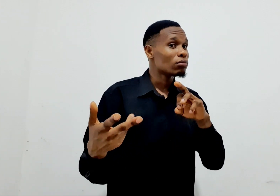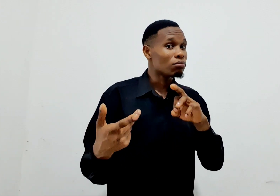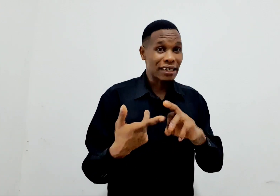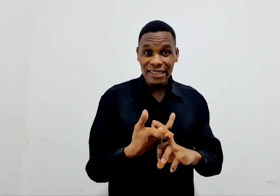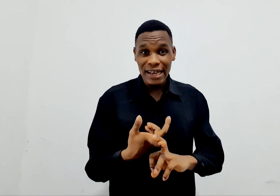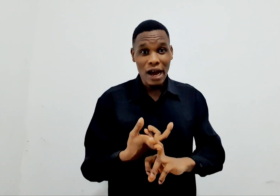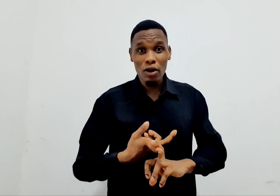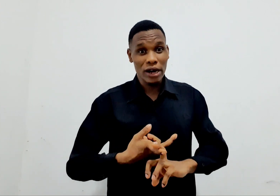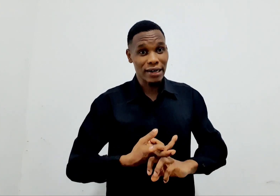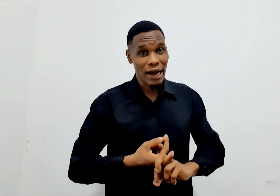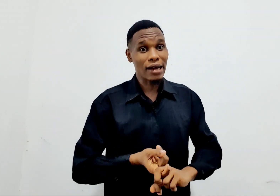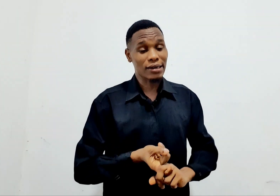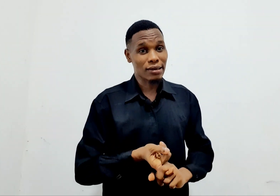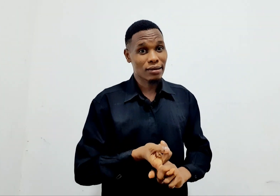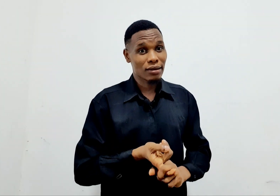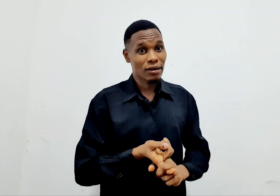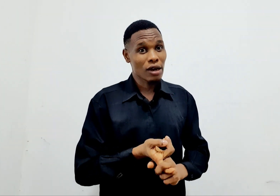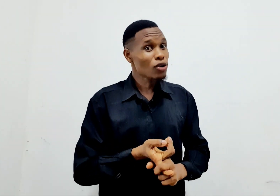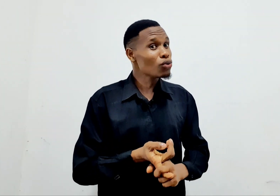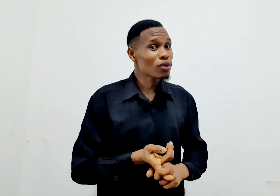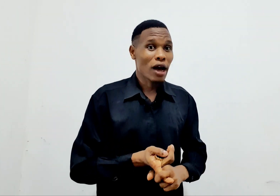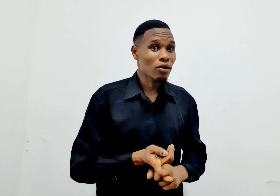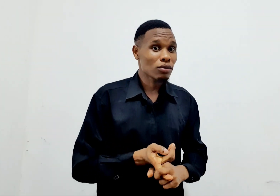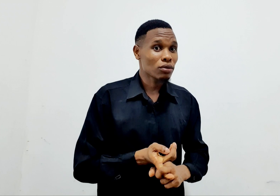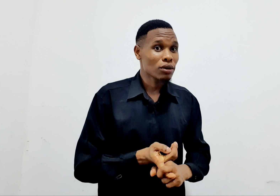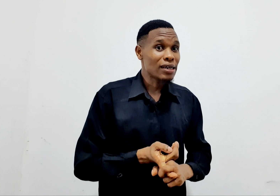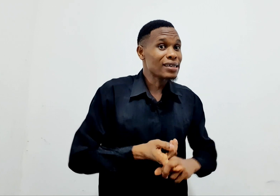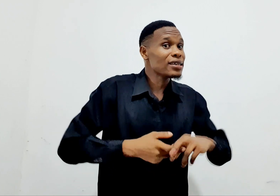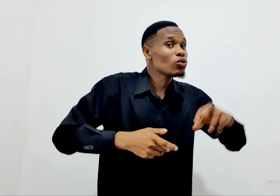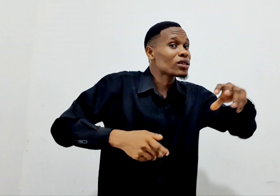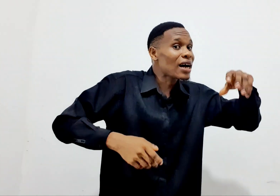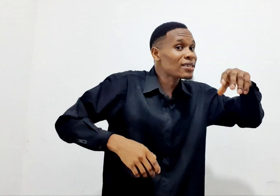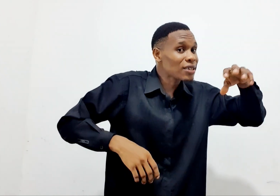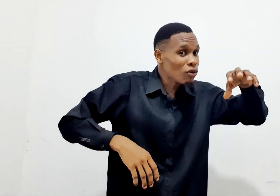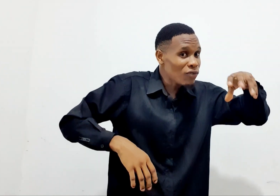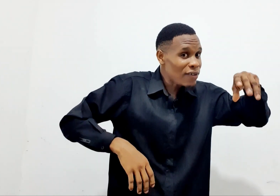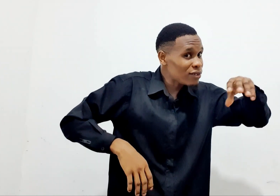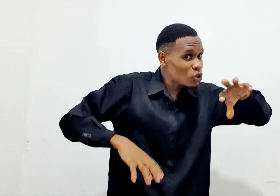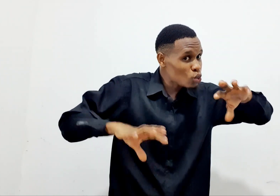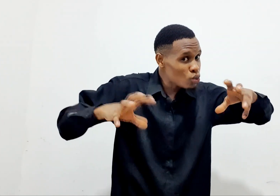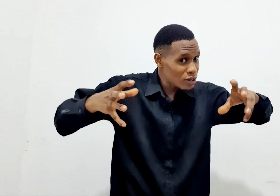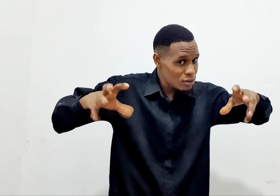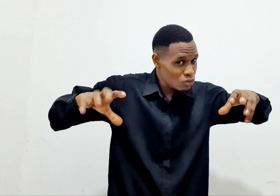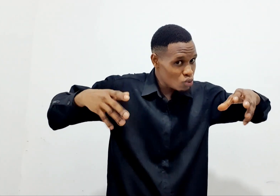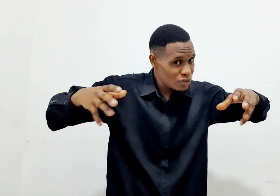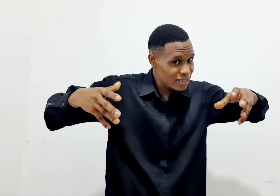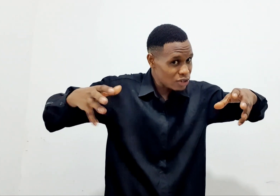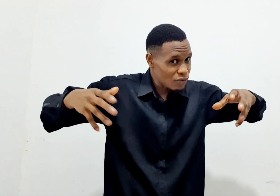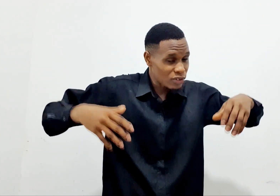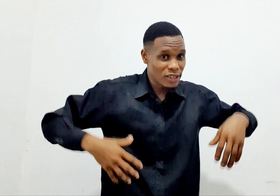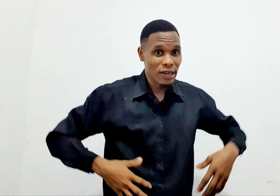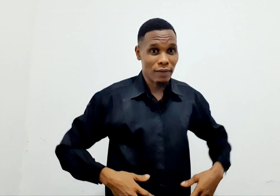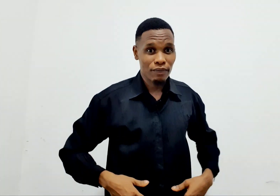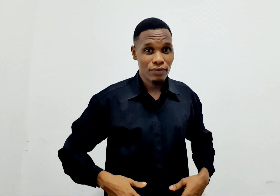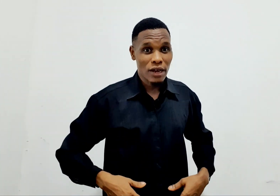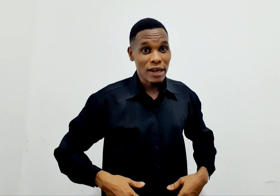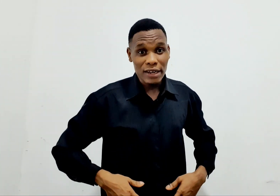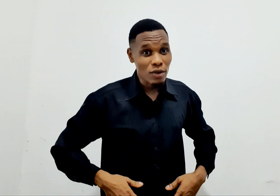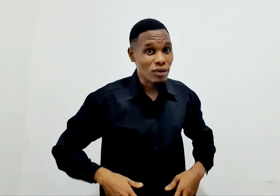maisha yako ya ndani. Ndugu yangu, nirini utanza kuvaa vizuri munguwa zinazo vutia. Nirini